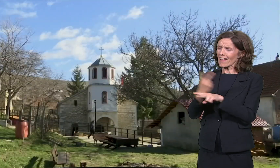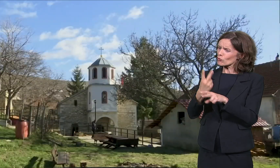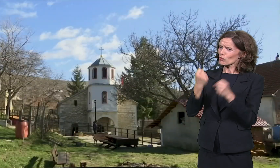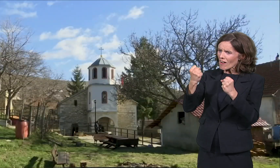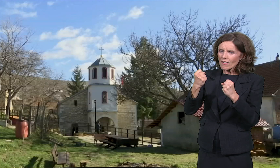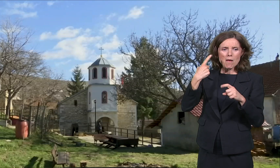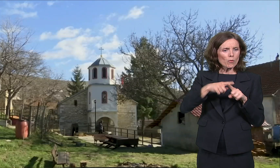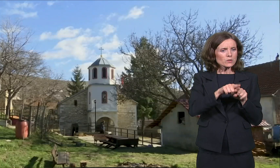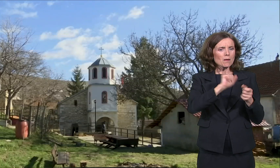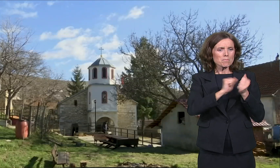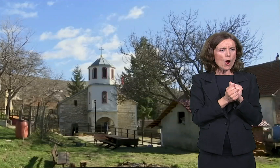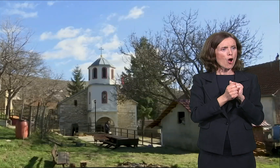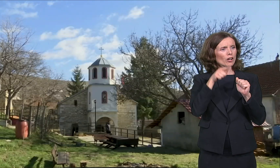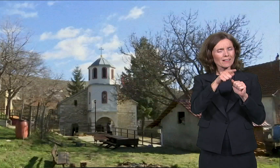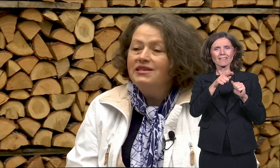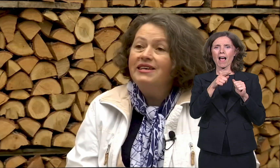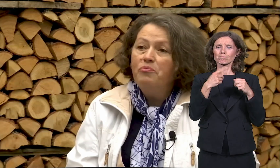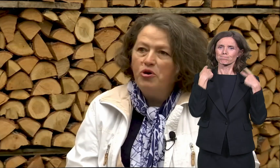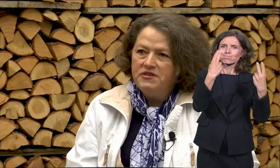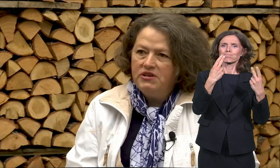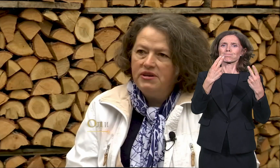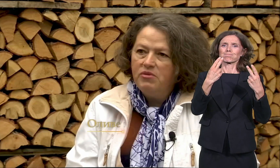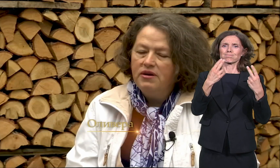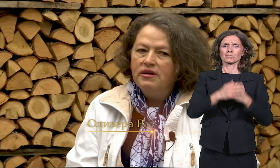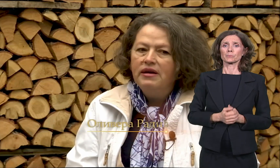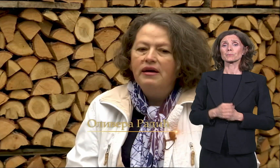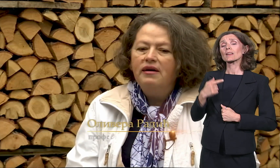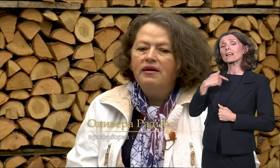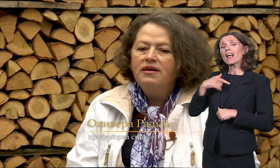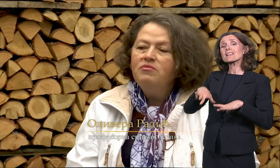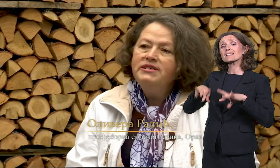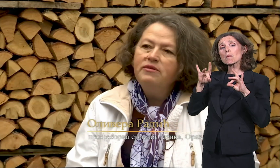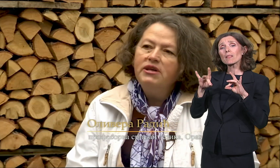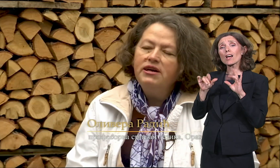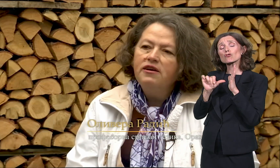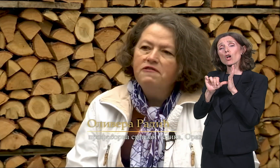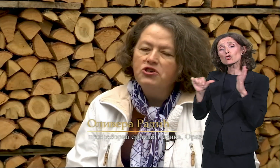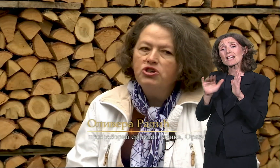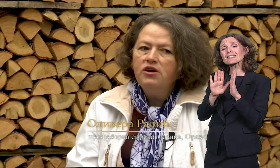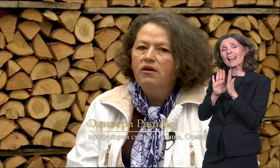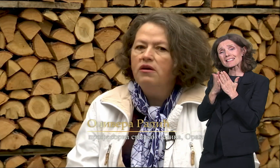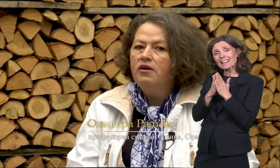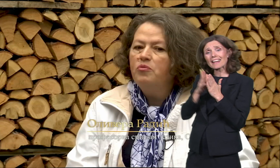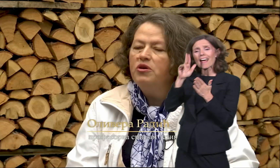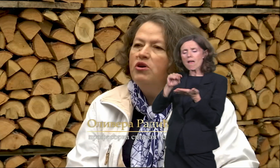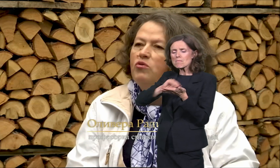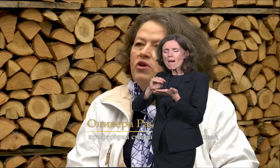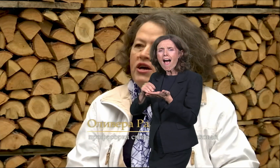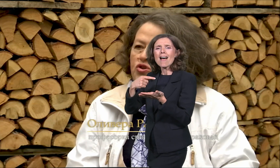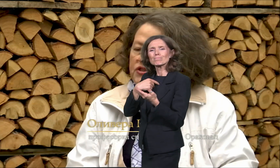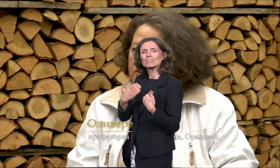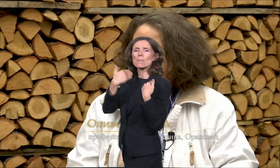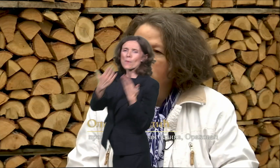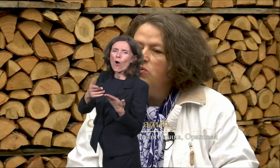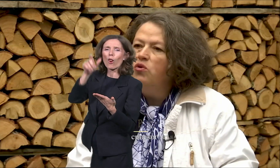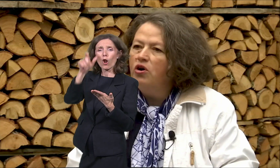Ja sam pronašla 16 knjiga sa posvetama i mislim da ih je više jer, na primjer, u